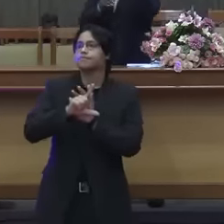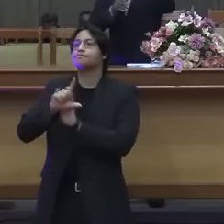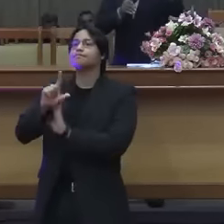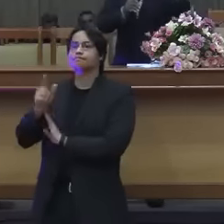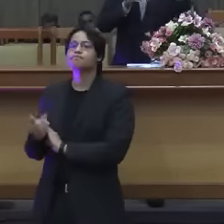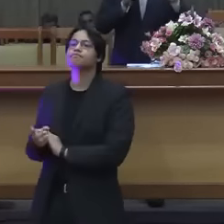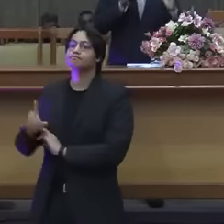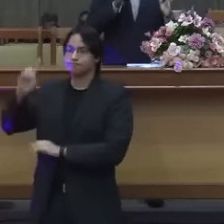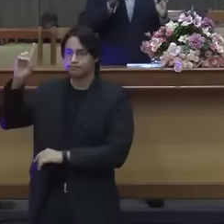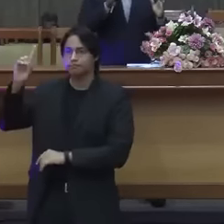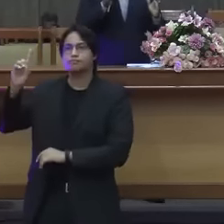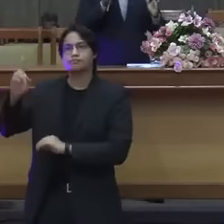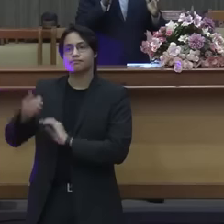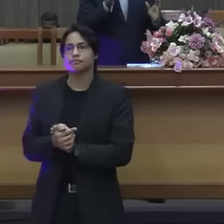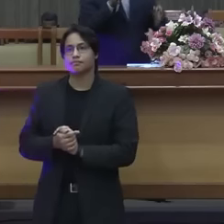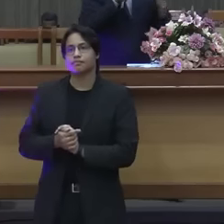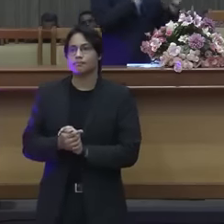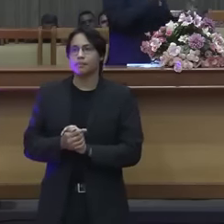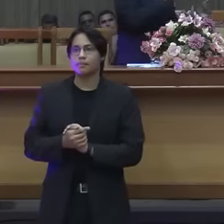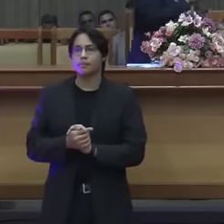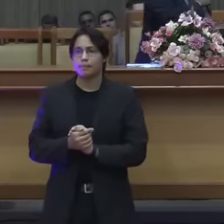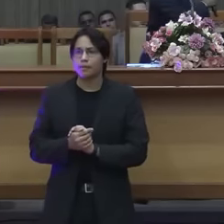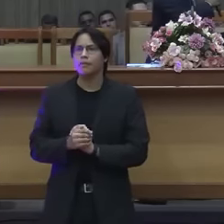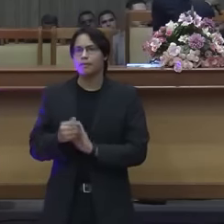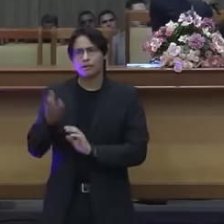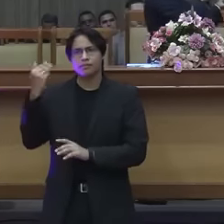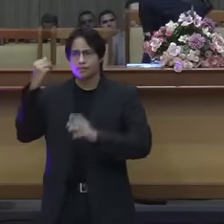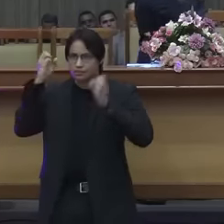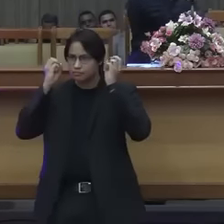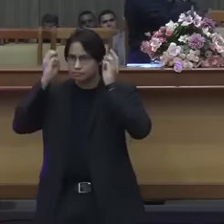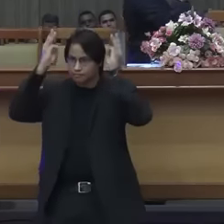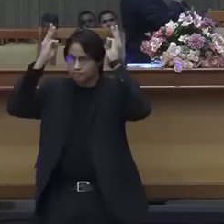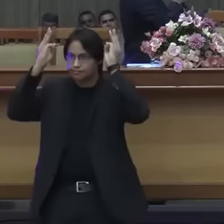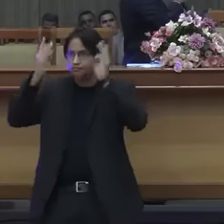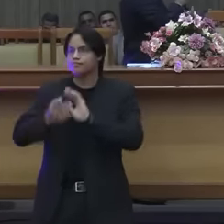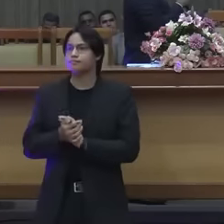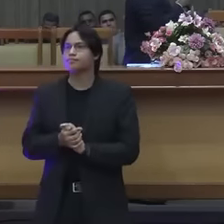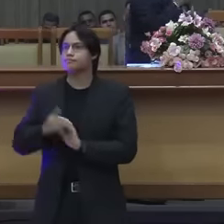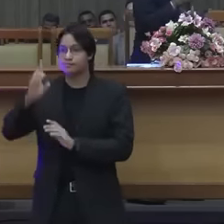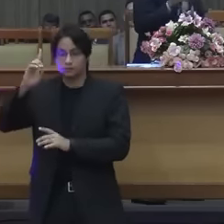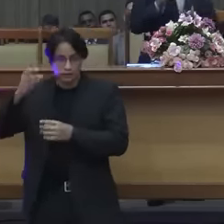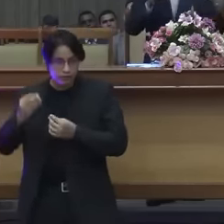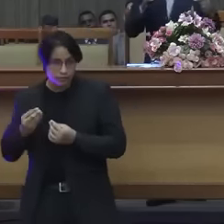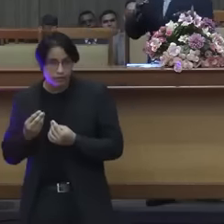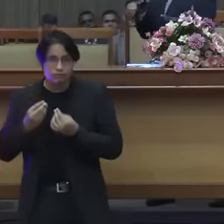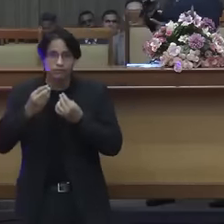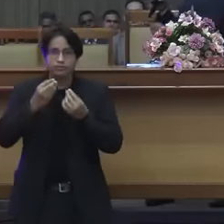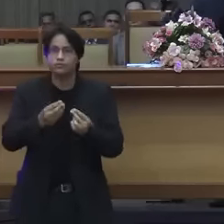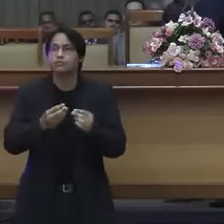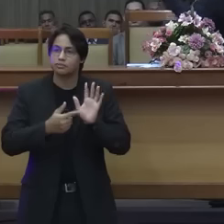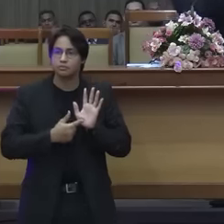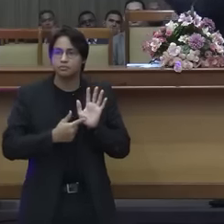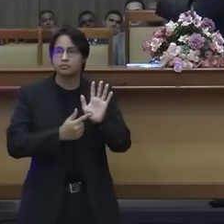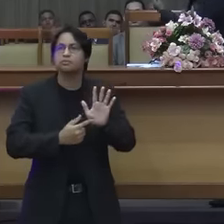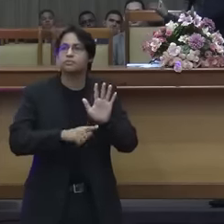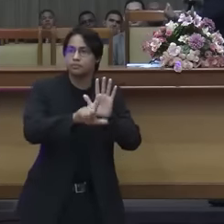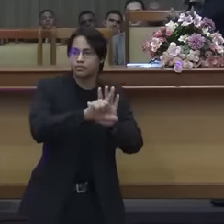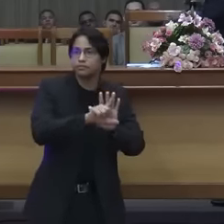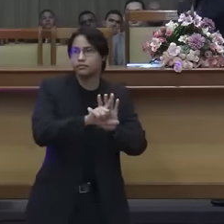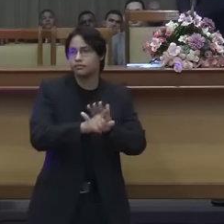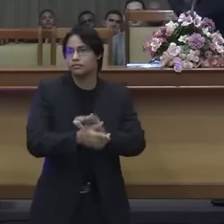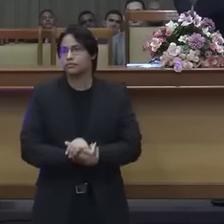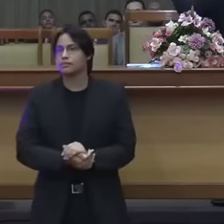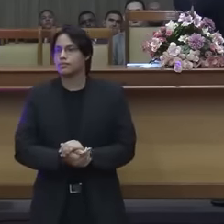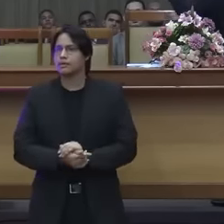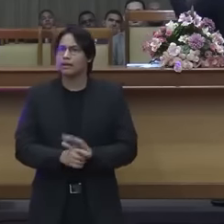Foi Deus. Quando a Bíblia diz, a letra mata, não era a letra da lei que veio de Deus,